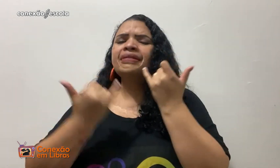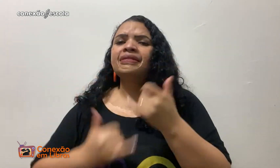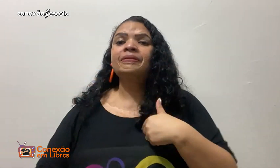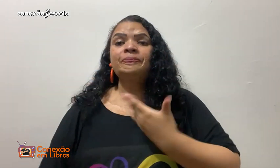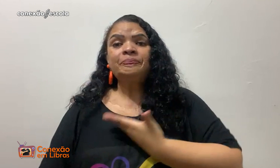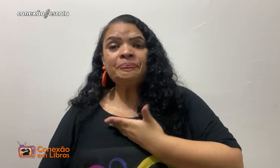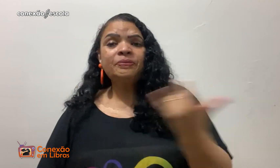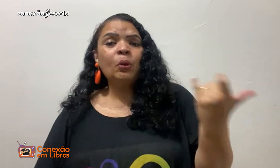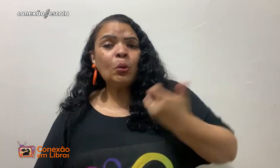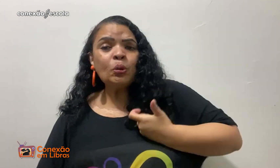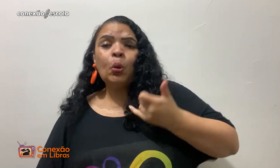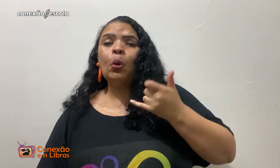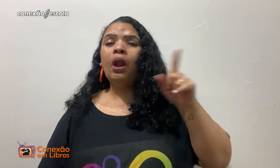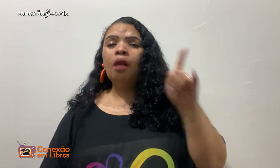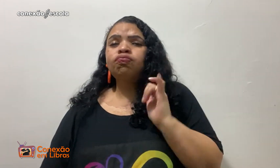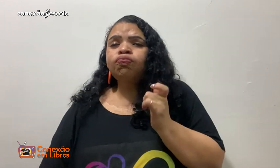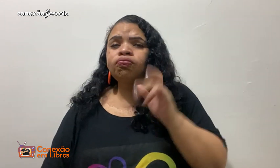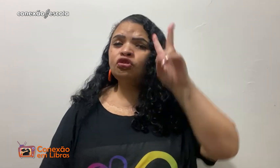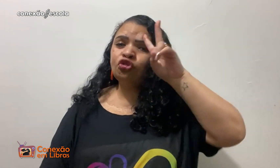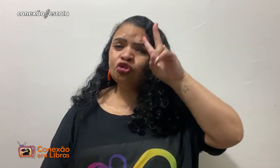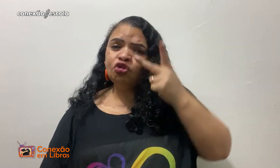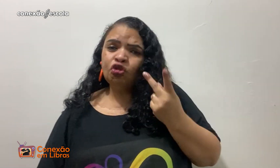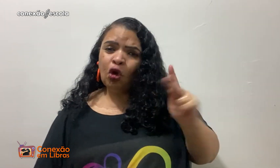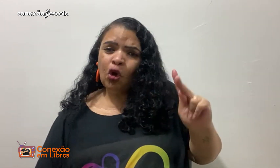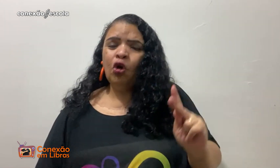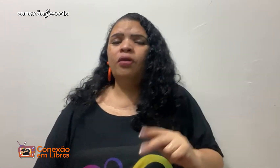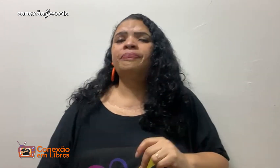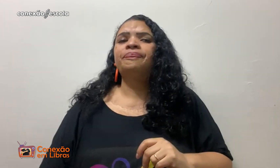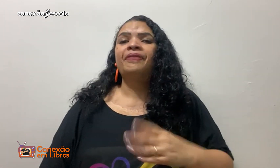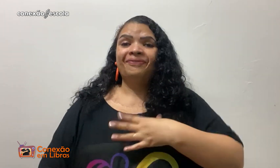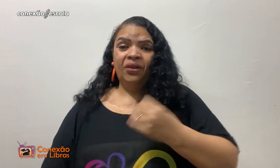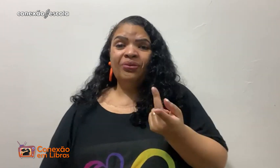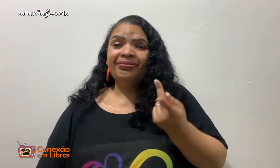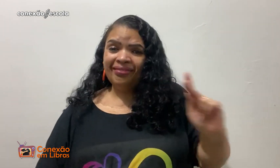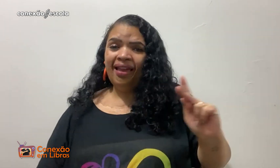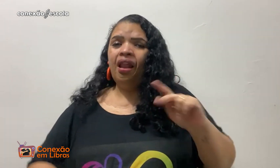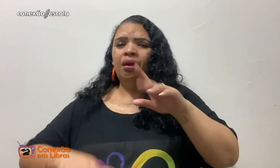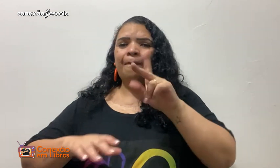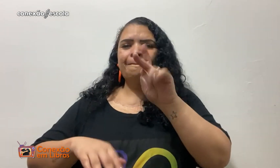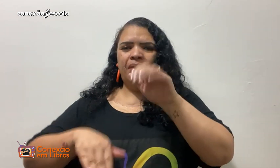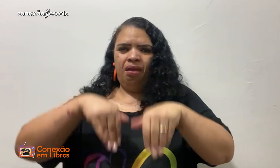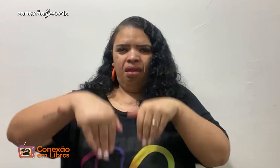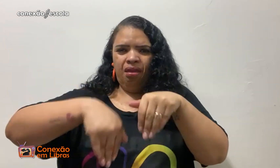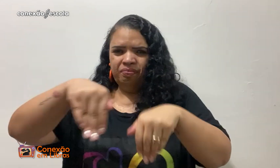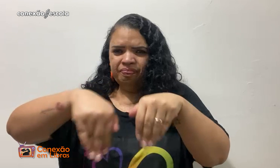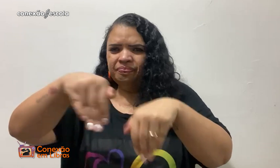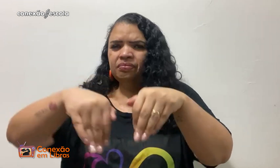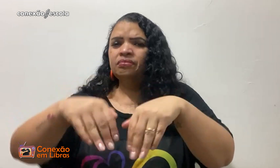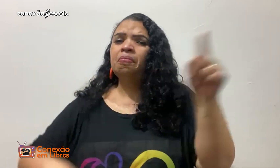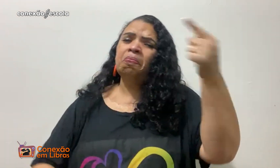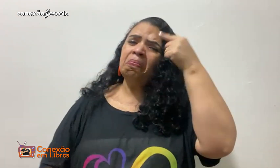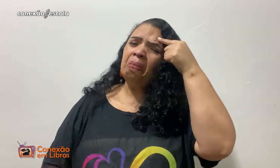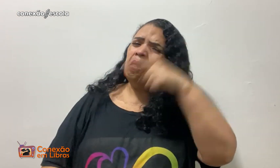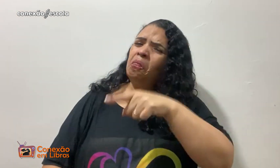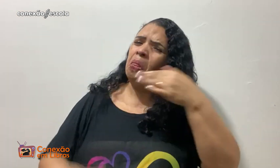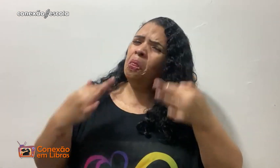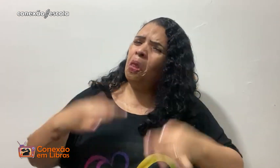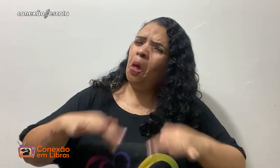com falta de informação e teve uma colega que me contou a história dela sobre a filha dela que andava na ponta do pé